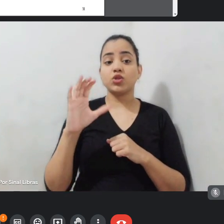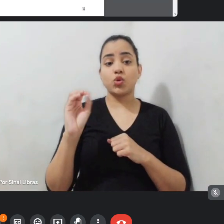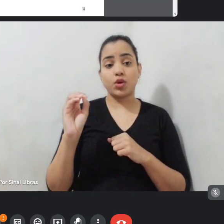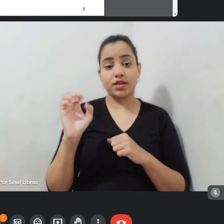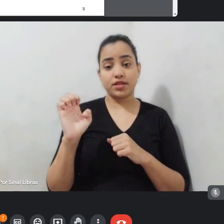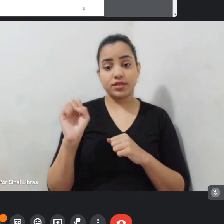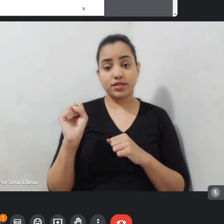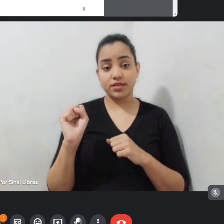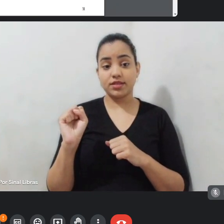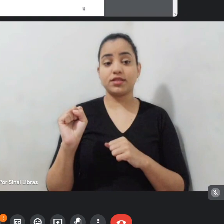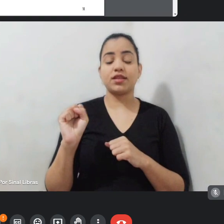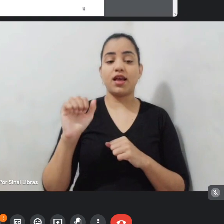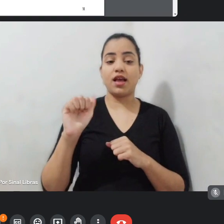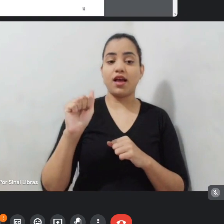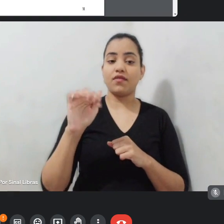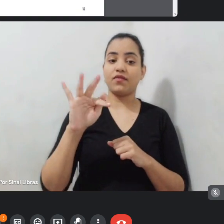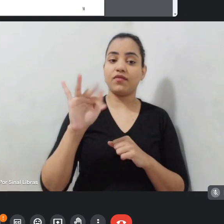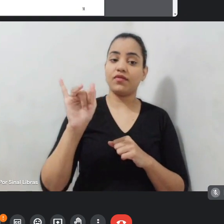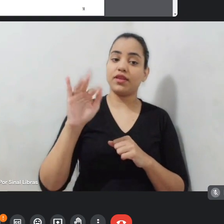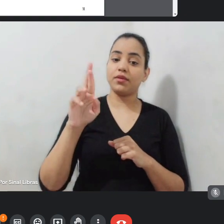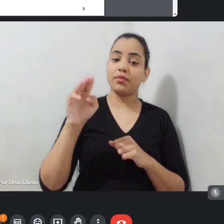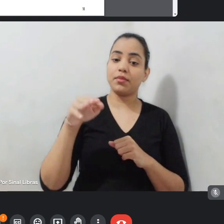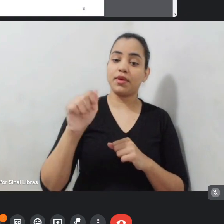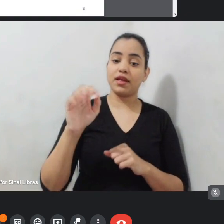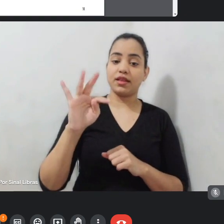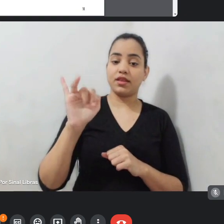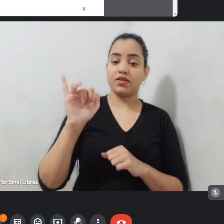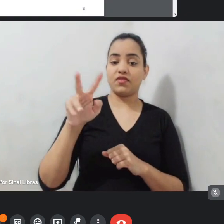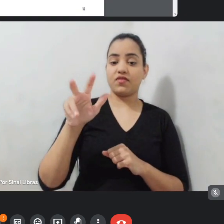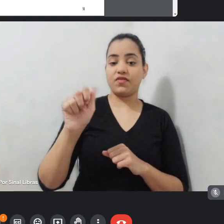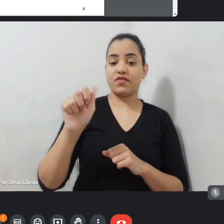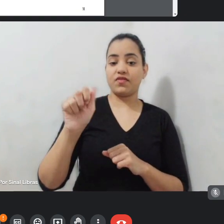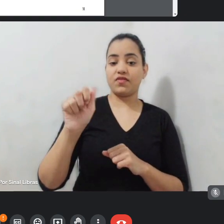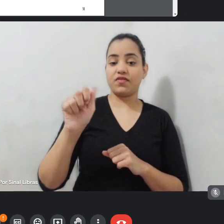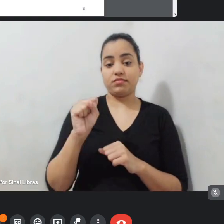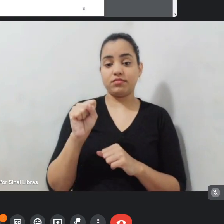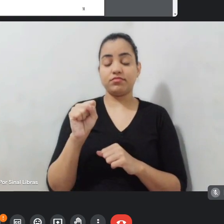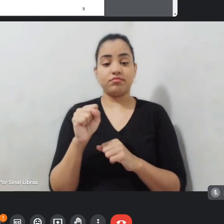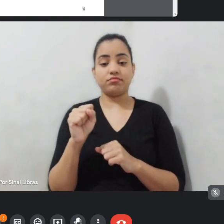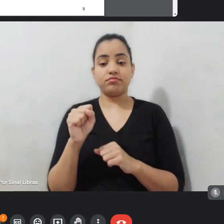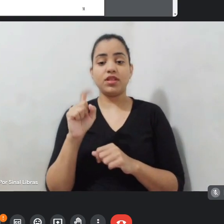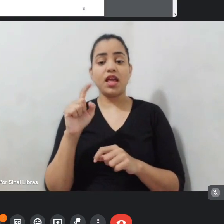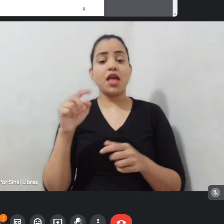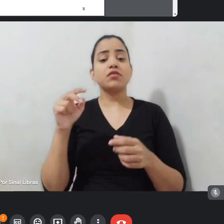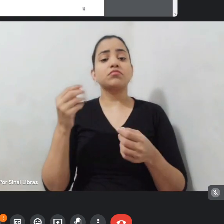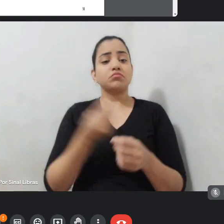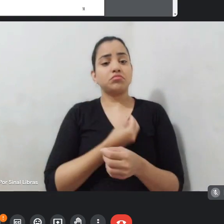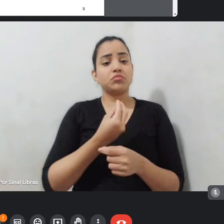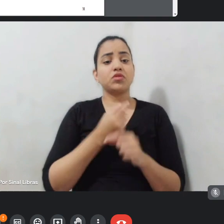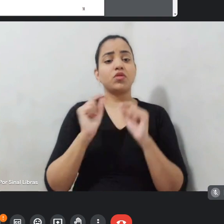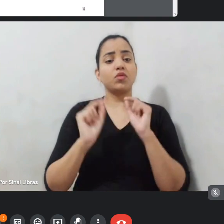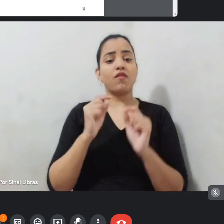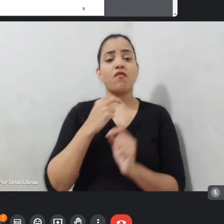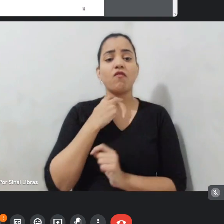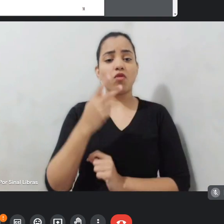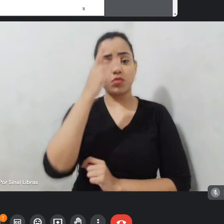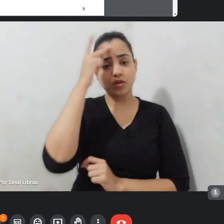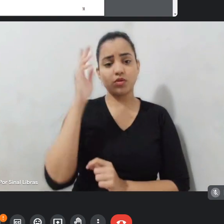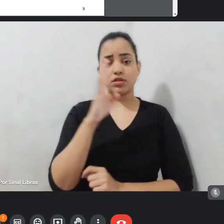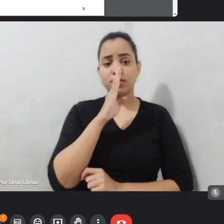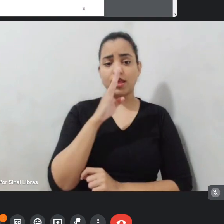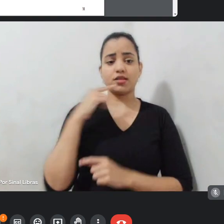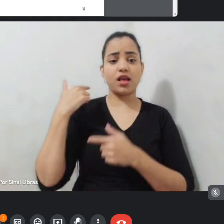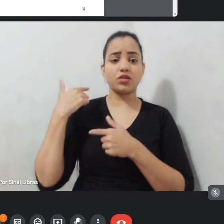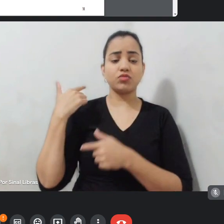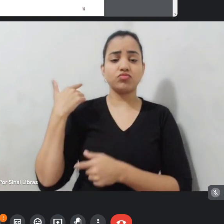elas existem para dar voz para quem historicamente foi silenciado. E aí, para isso, haver uma